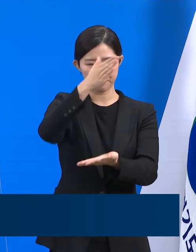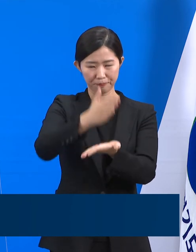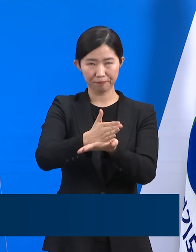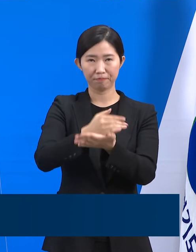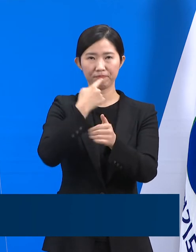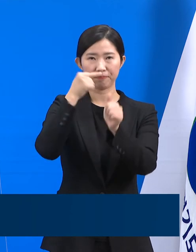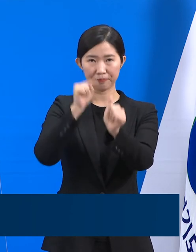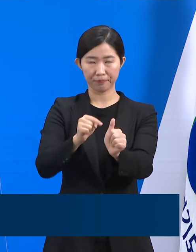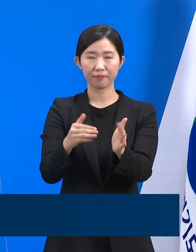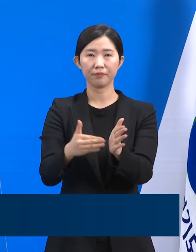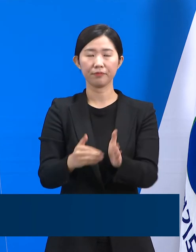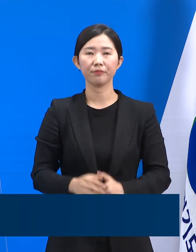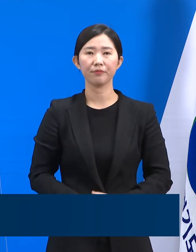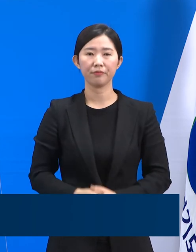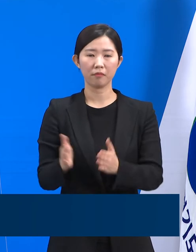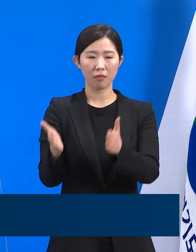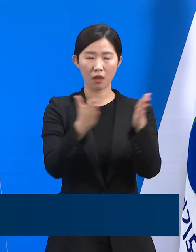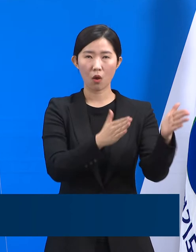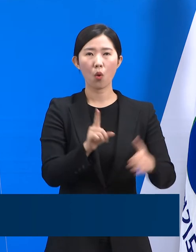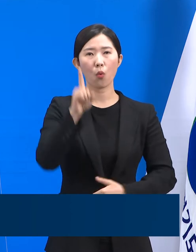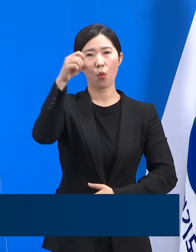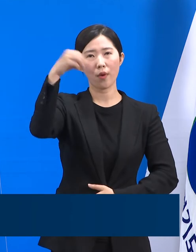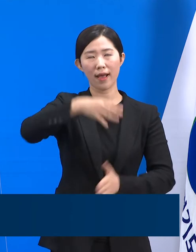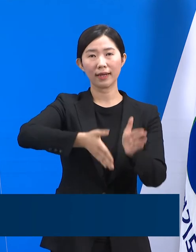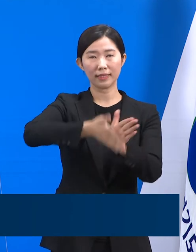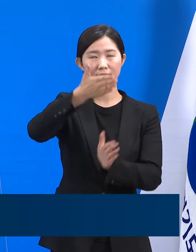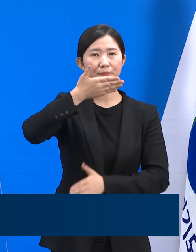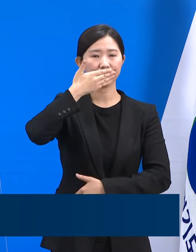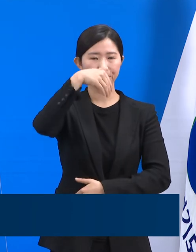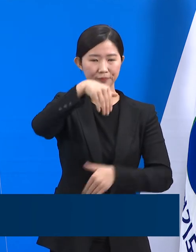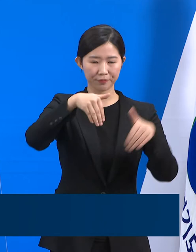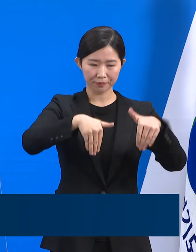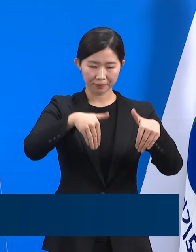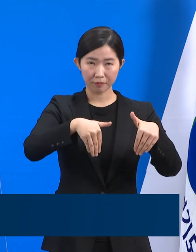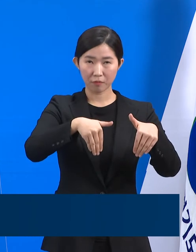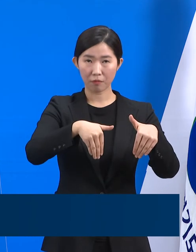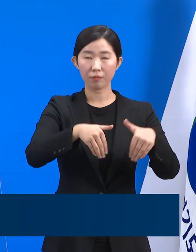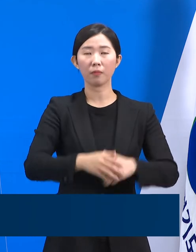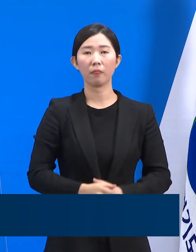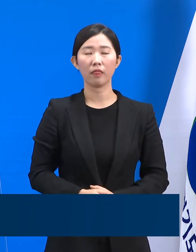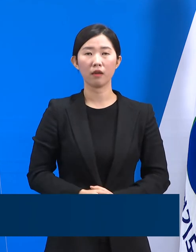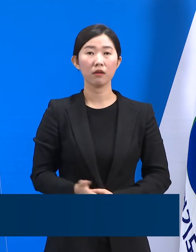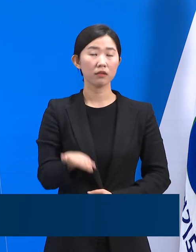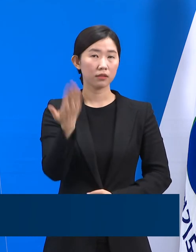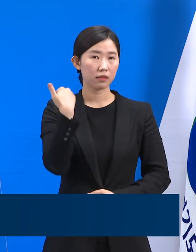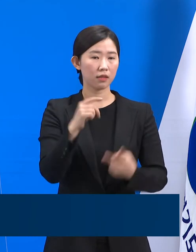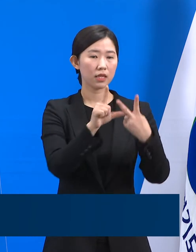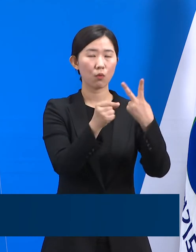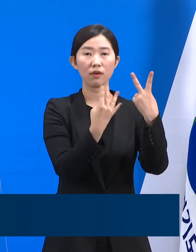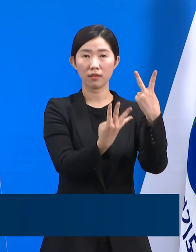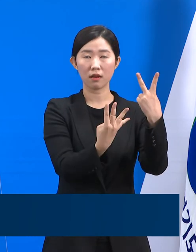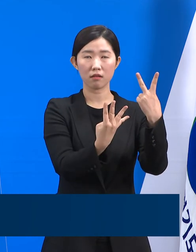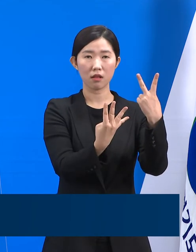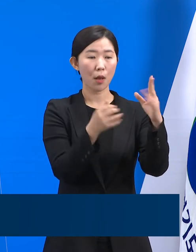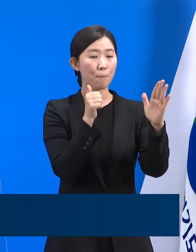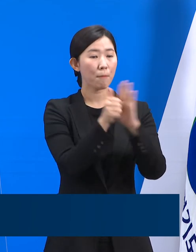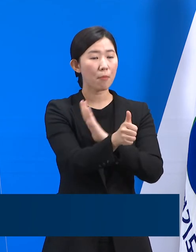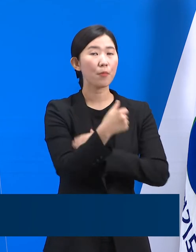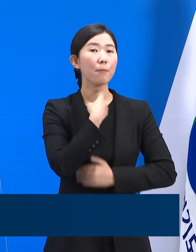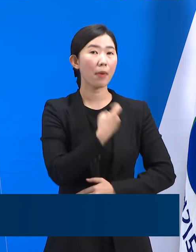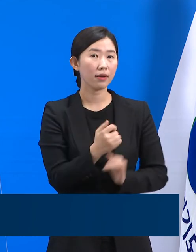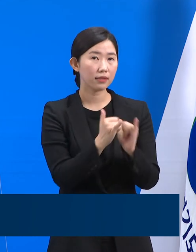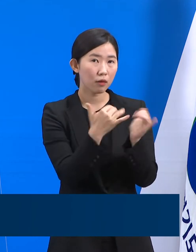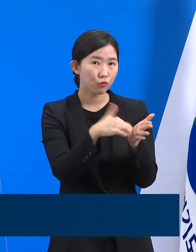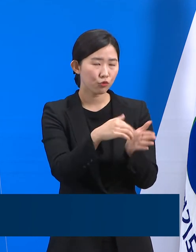고향시 소재 음식점 관련 확진 상황입니다. 지난 4일 식당 방문자 4명이 확진 판정을 받은 이후